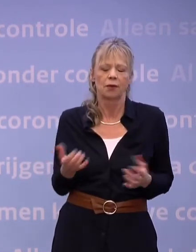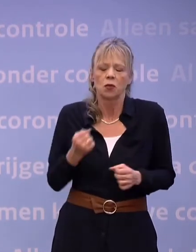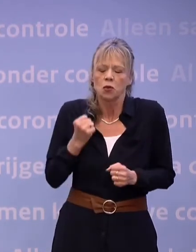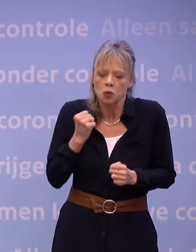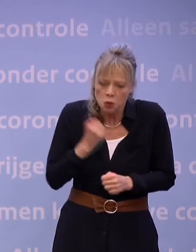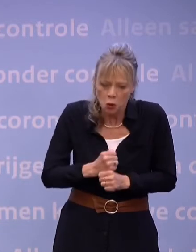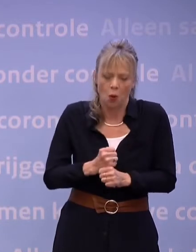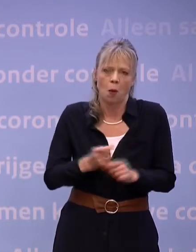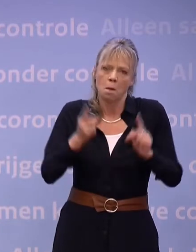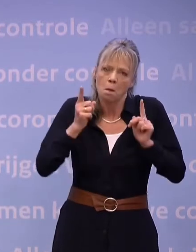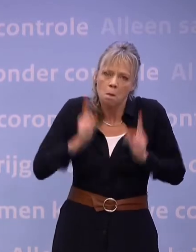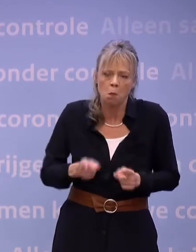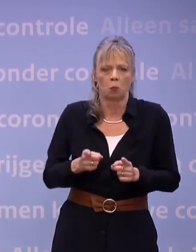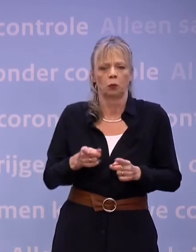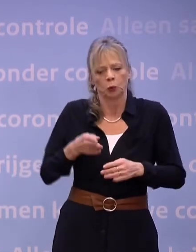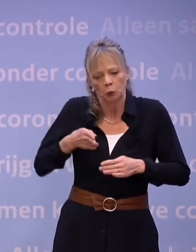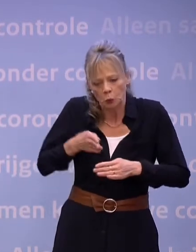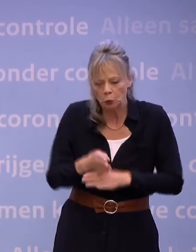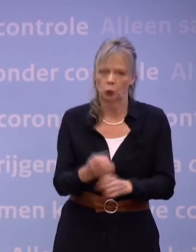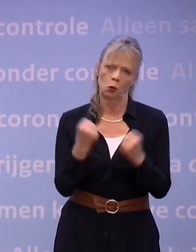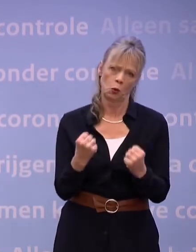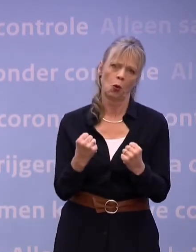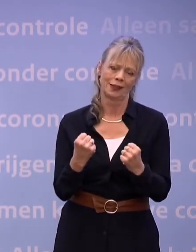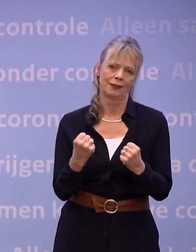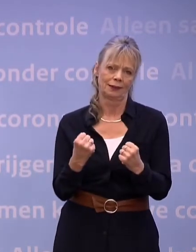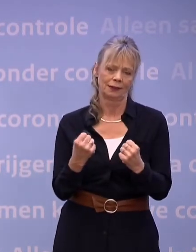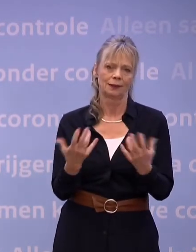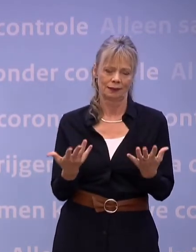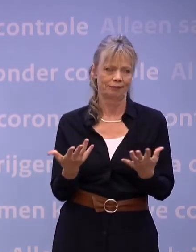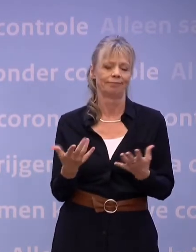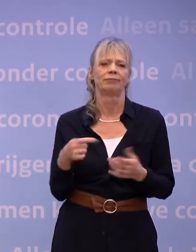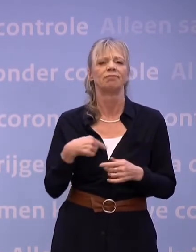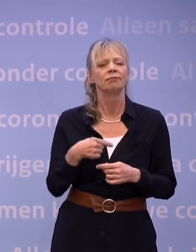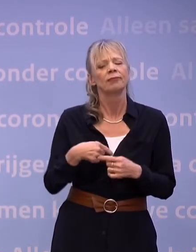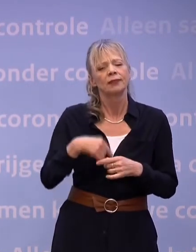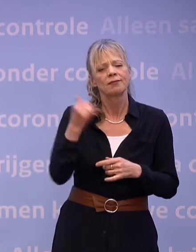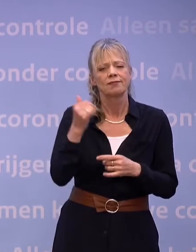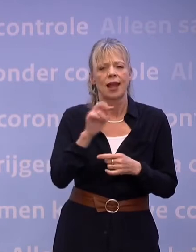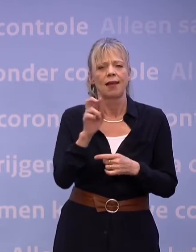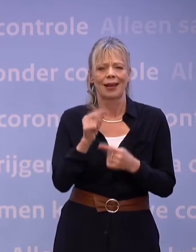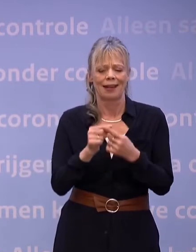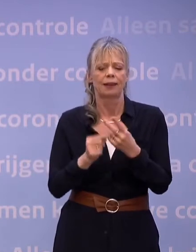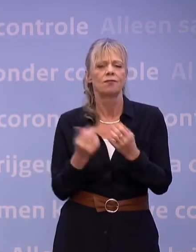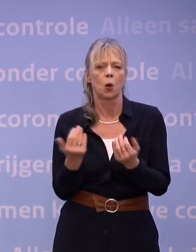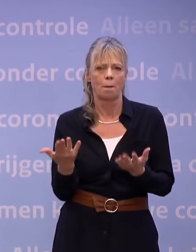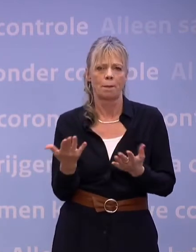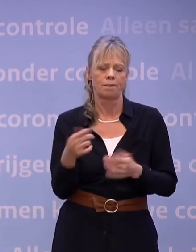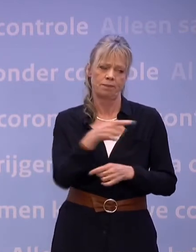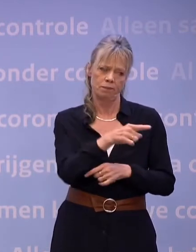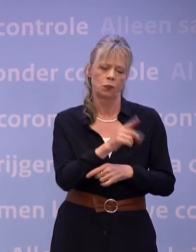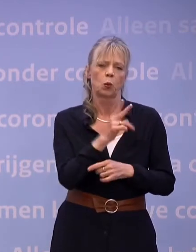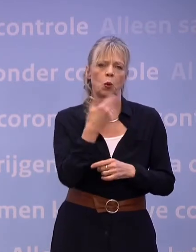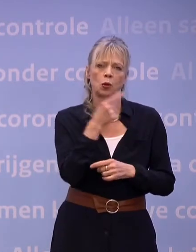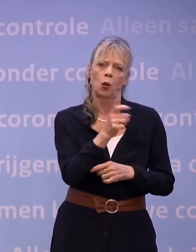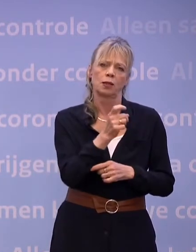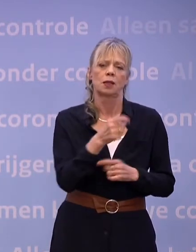doorzetten, om heel veel redenen waar Hugo de Jonge zo meer over zal vertellen. En we